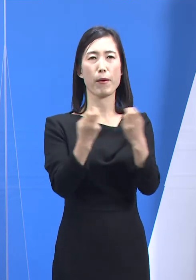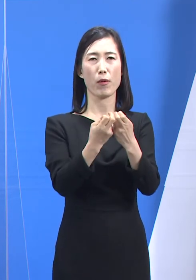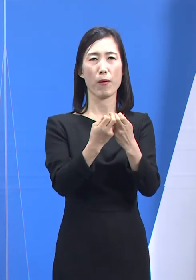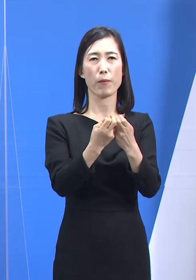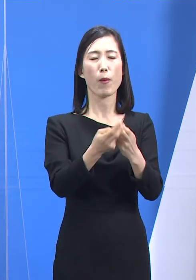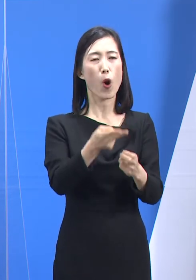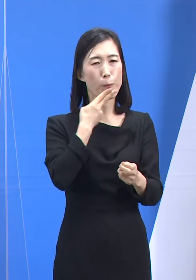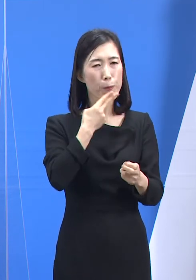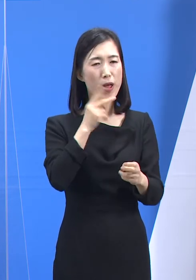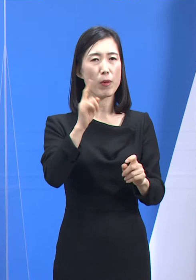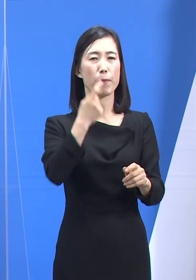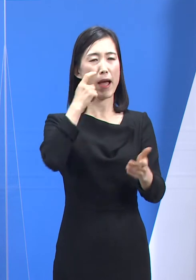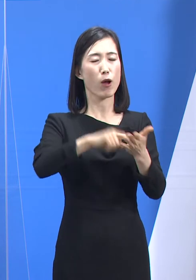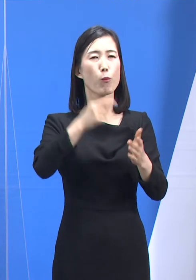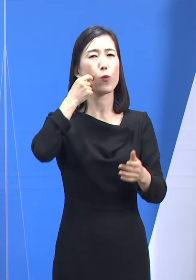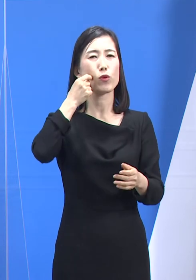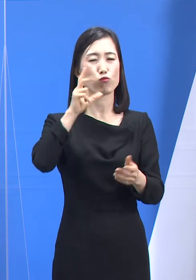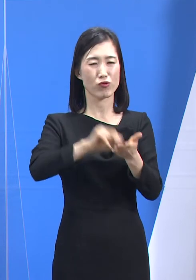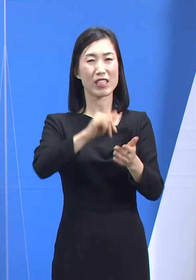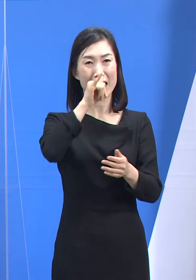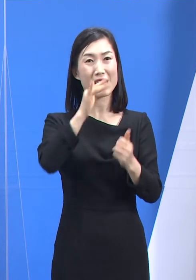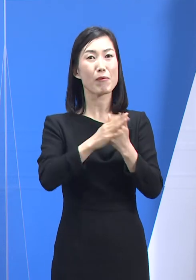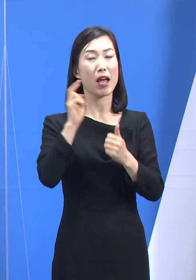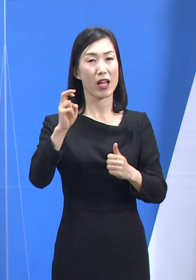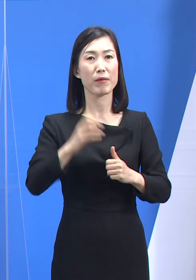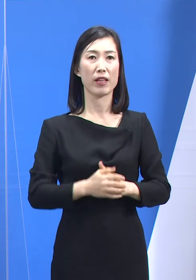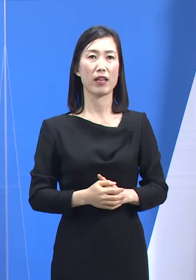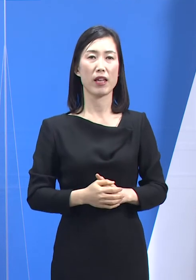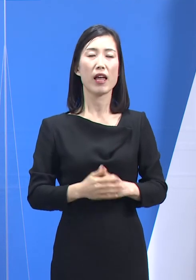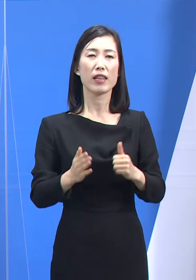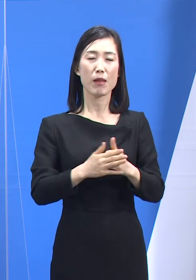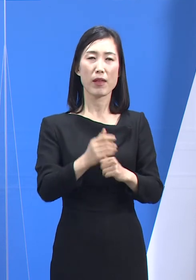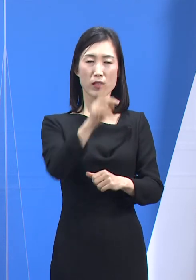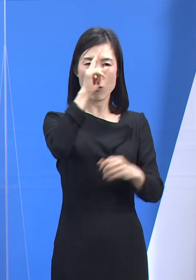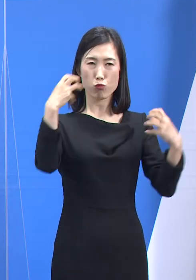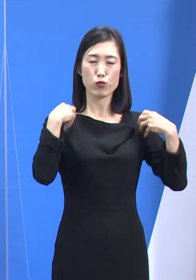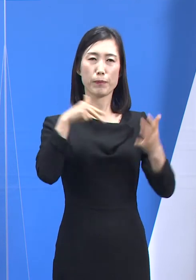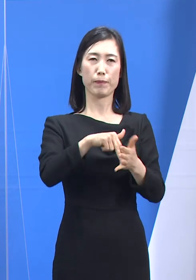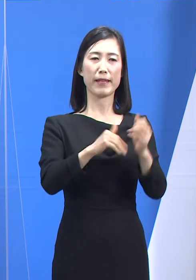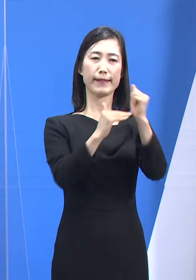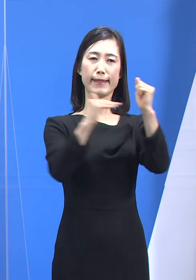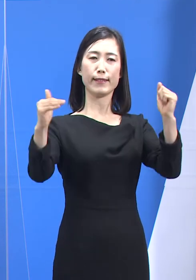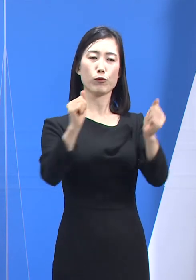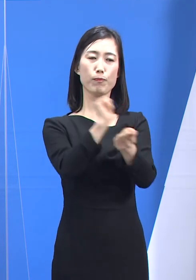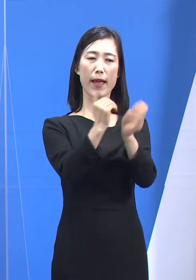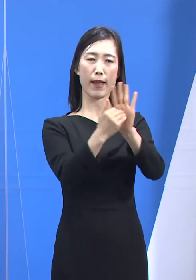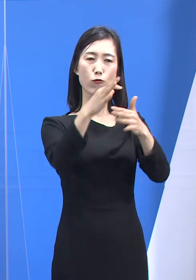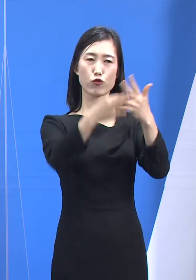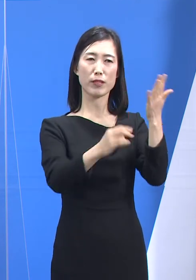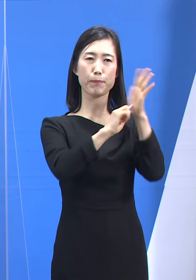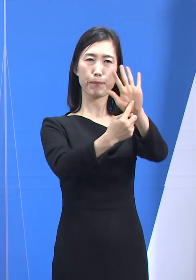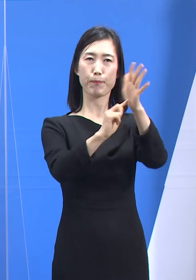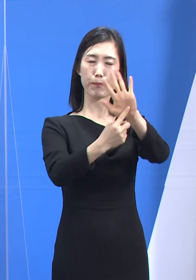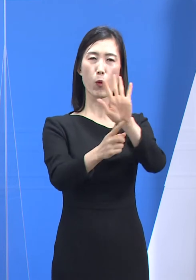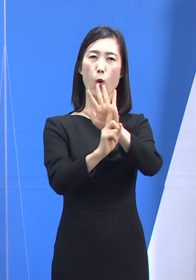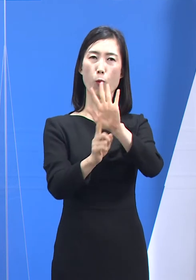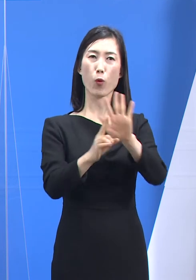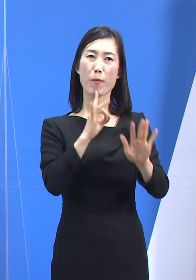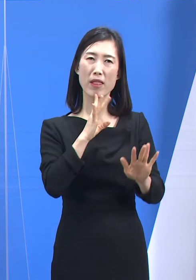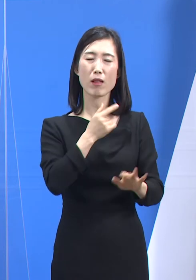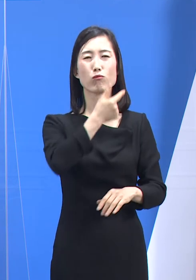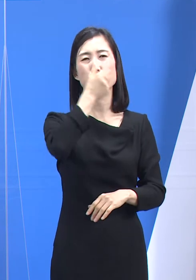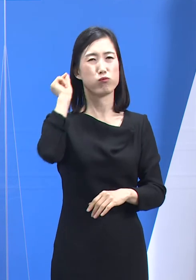어려워서일 수도 있습니다. 따라서 단순히 표준 방역수칙을 수립하고 배포하는 것만으로는 부족합니다.